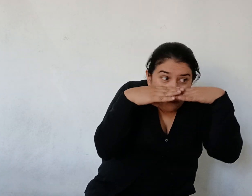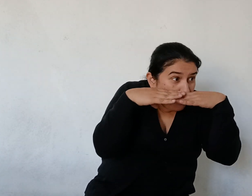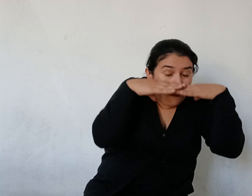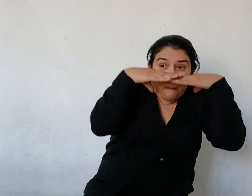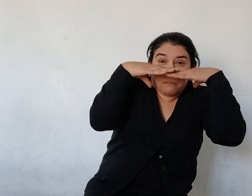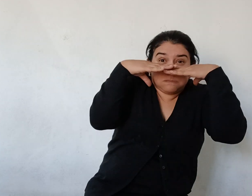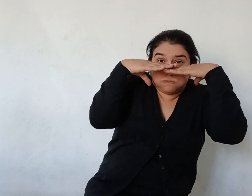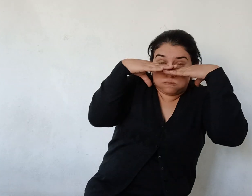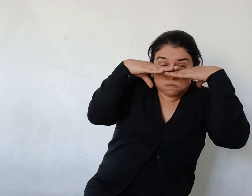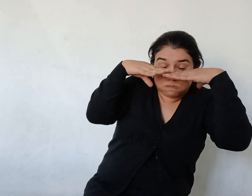nariz